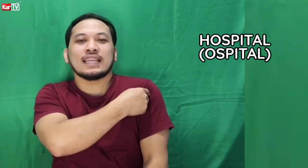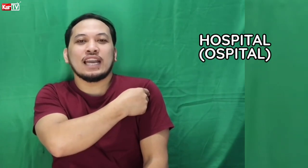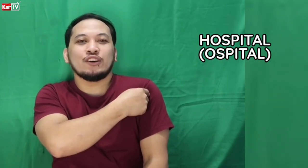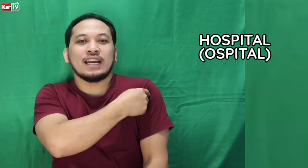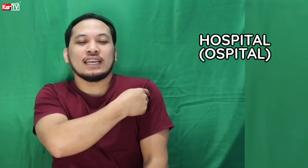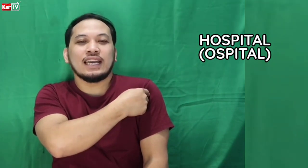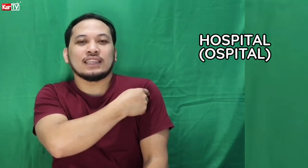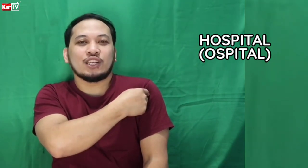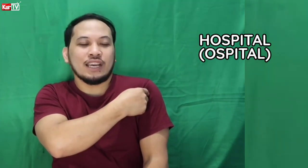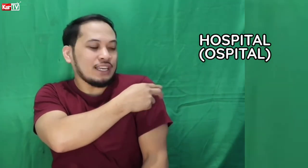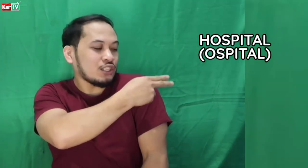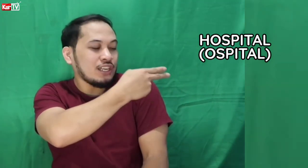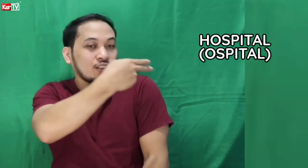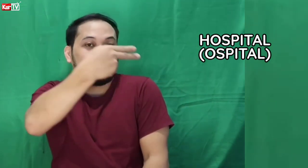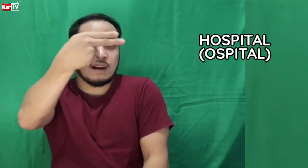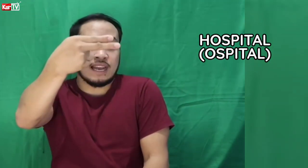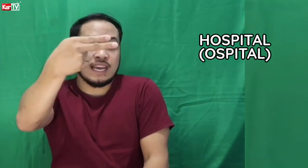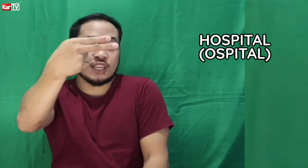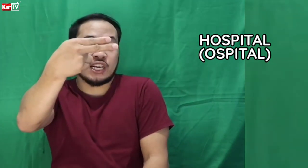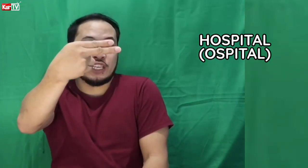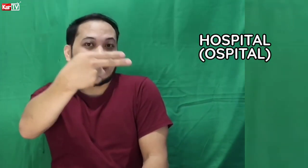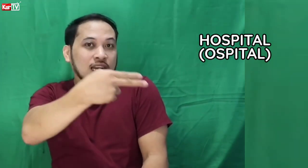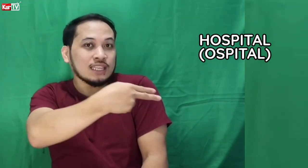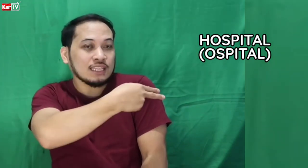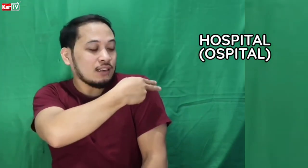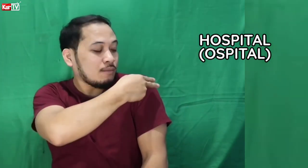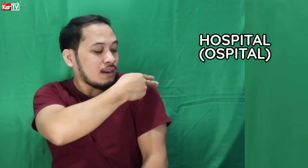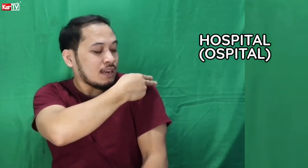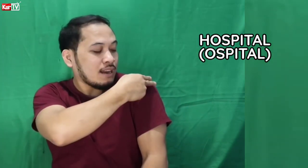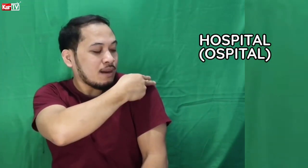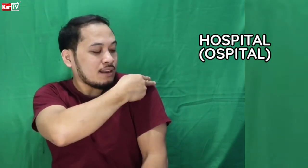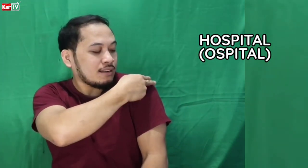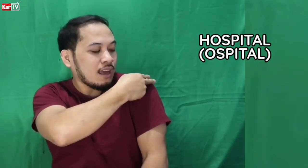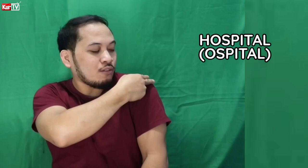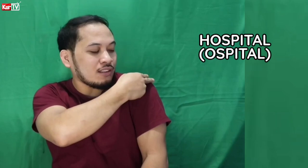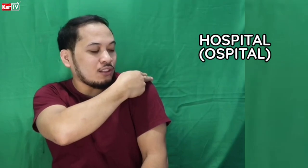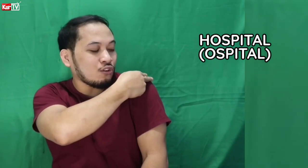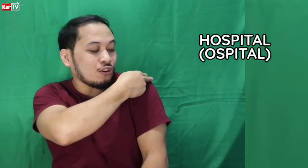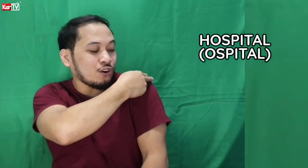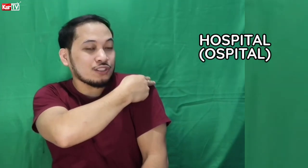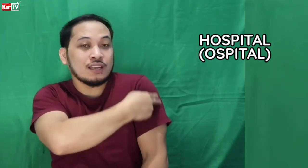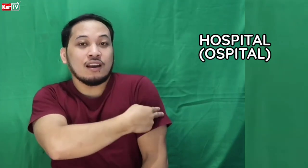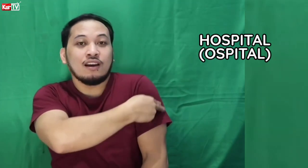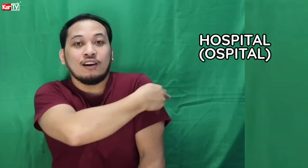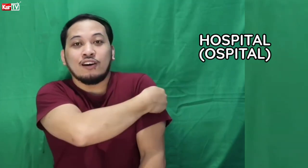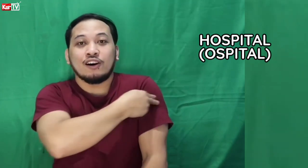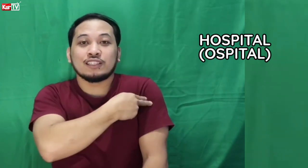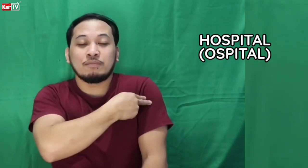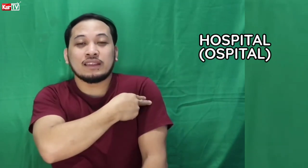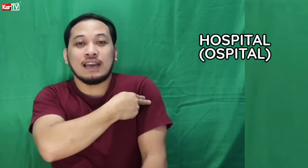tayo ng letter H dito. Maka letter H ka, tapos, mag, ano ka dito, cross. Hospital.